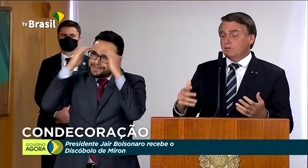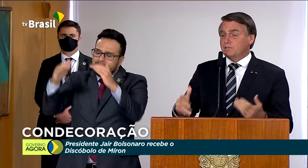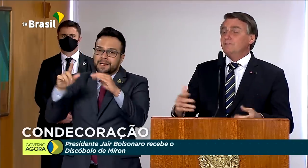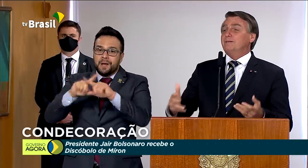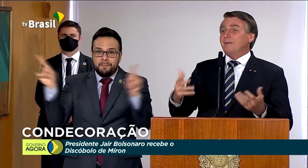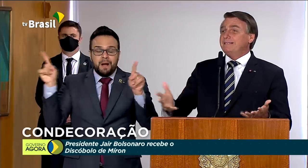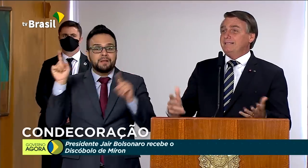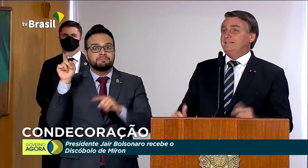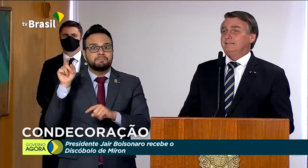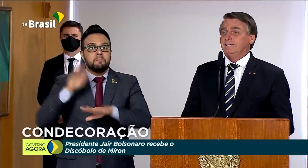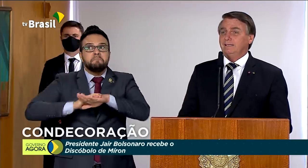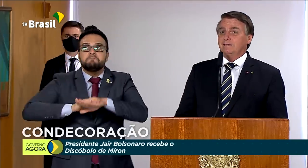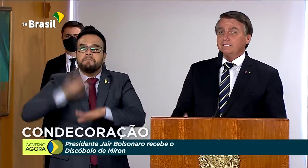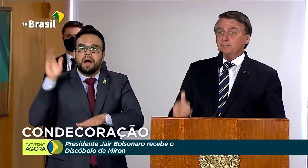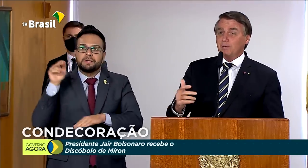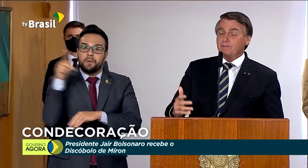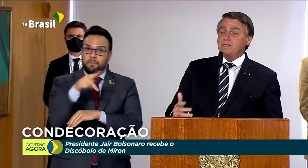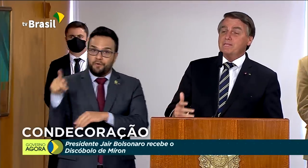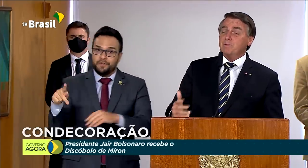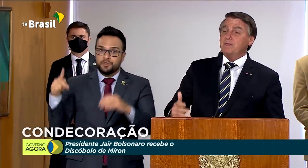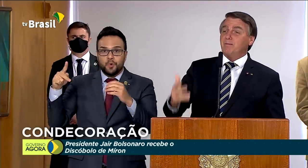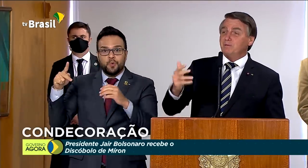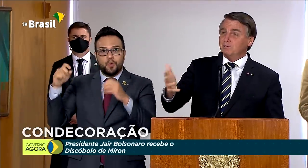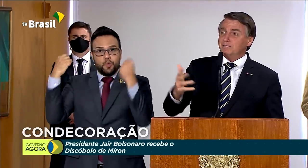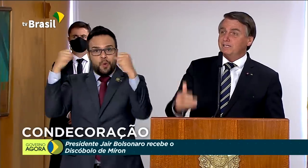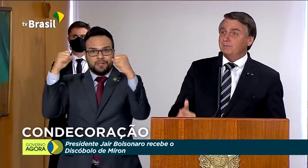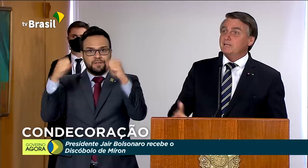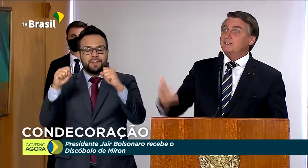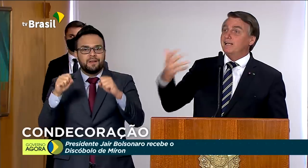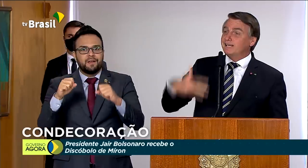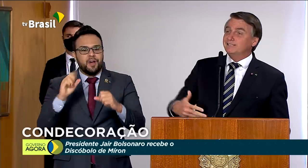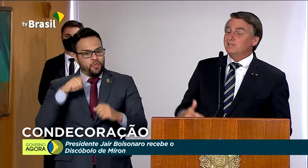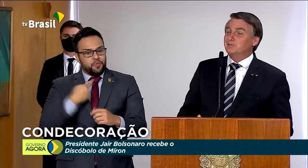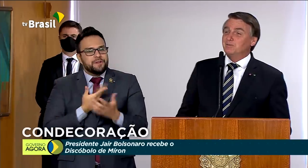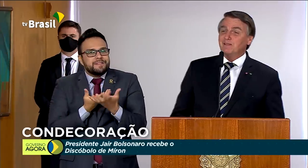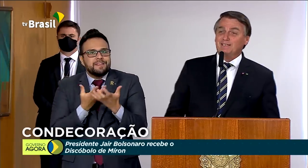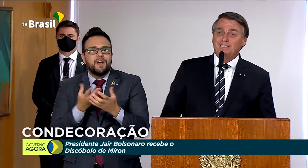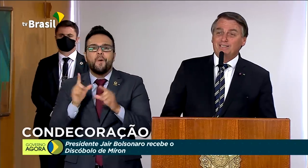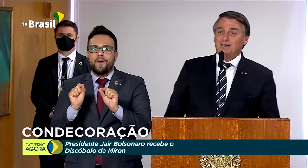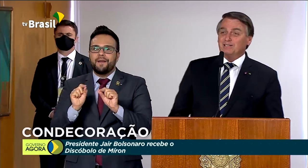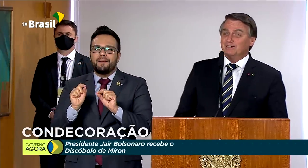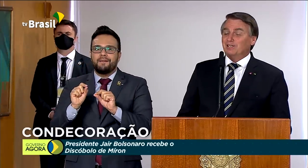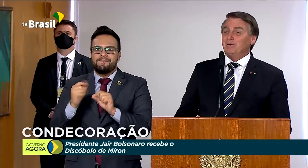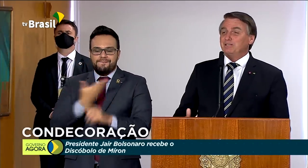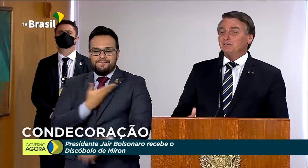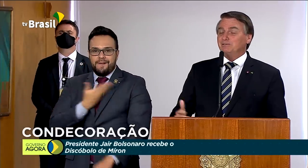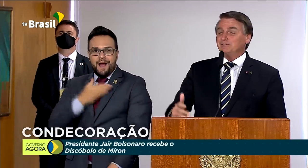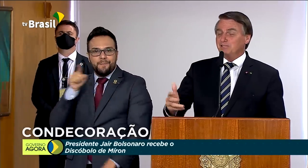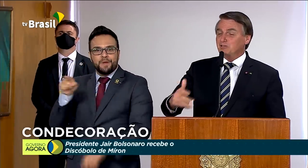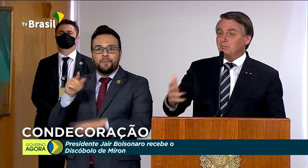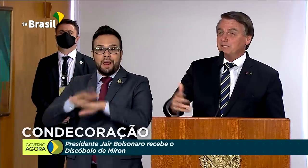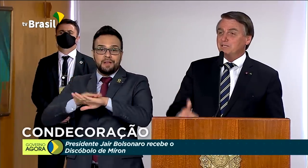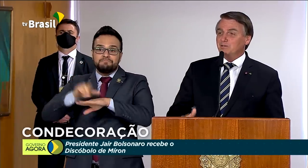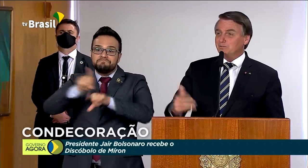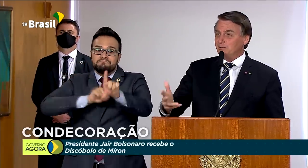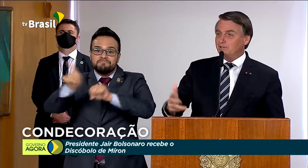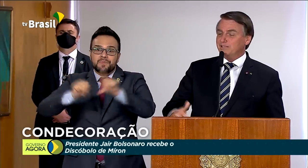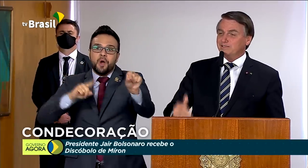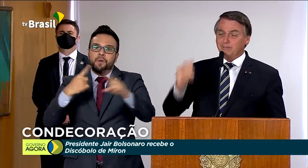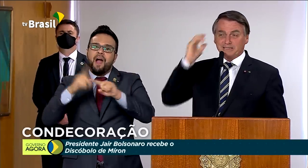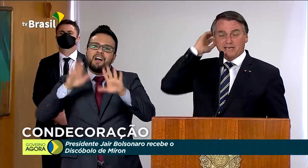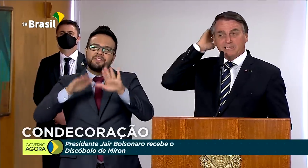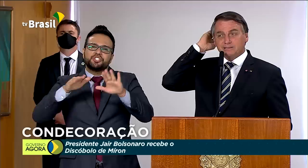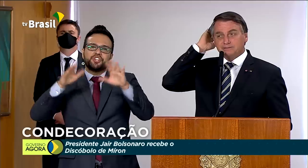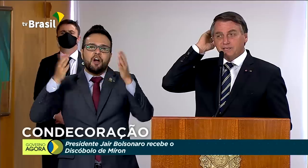mas o professor de educação física mais ainda. A gente procurava sempre ser amigo dele para ele escalar a gente no... Geralmente, eu não tinha competição de